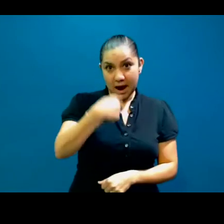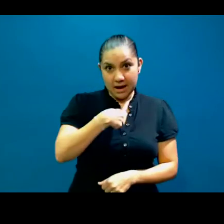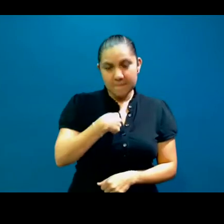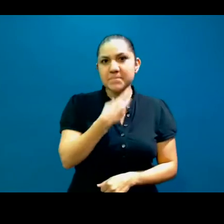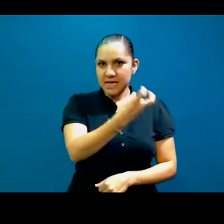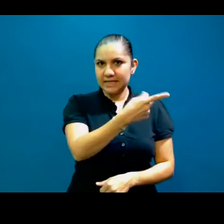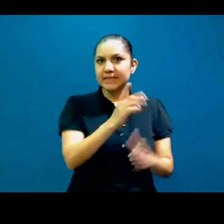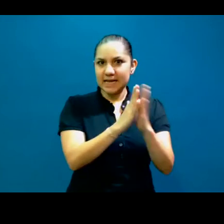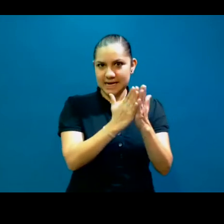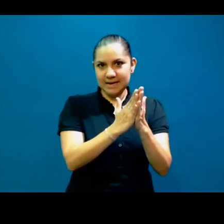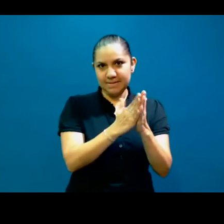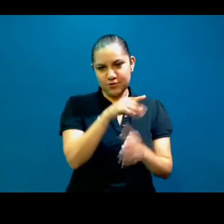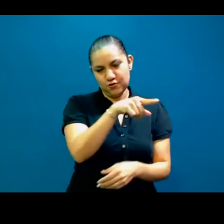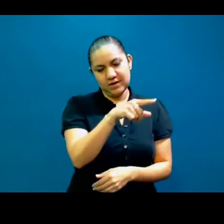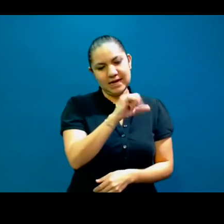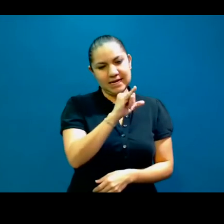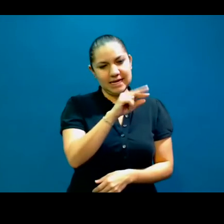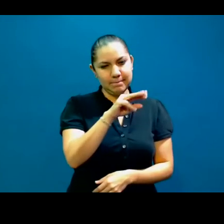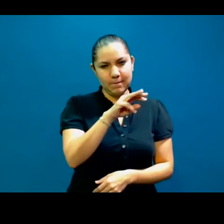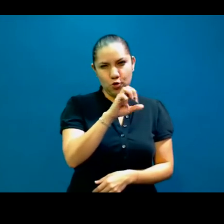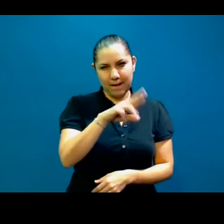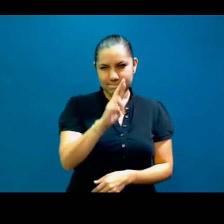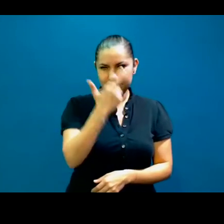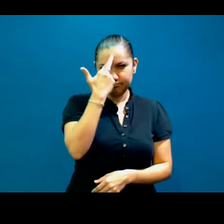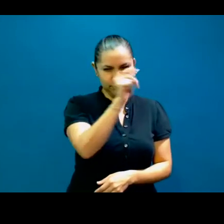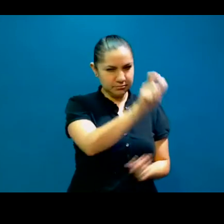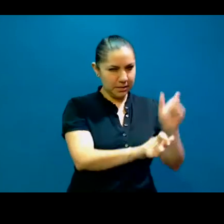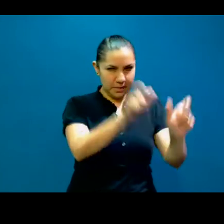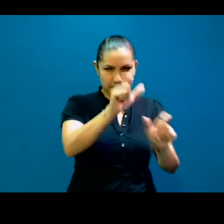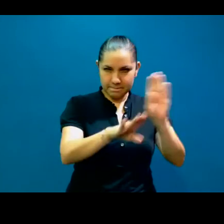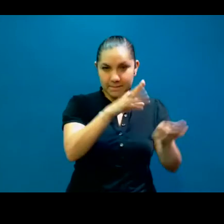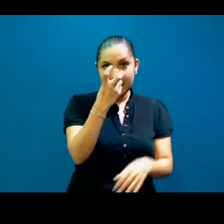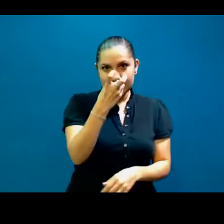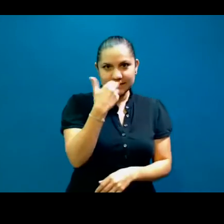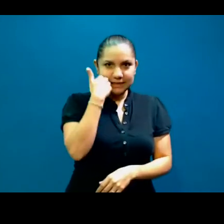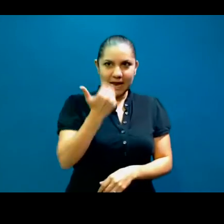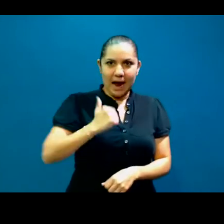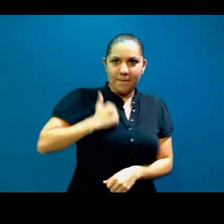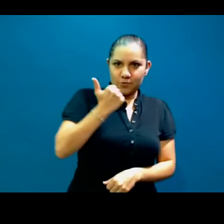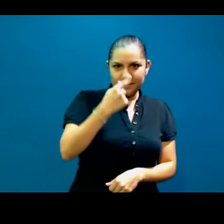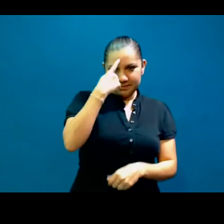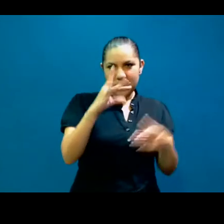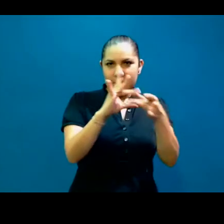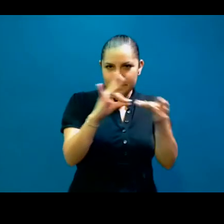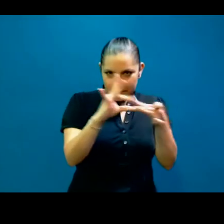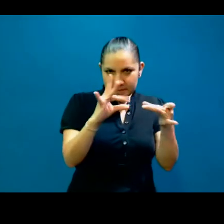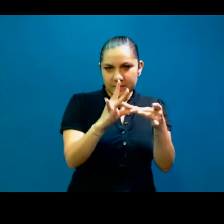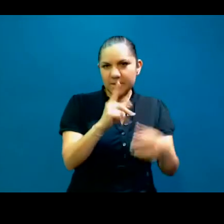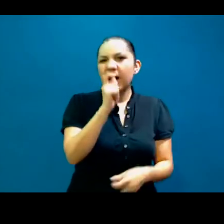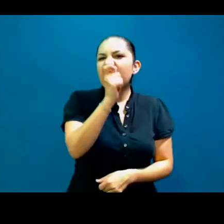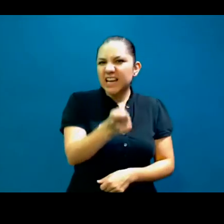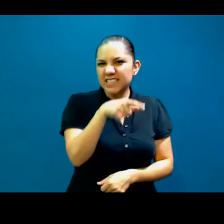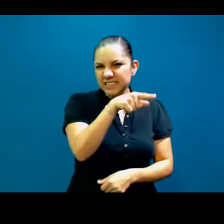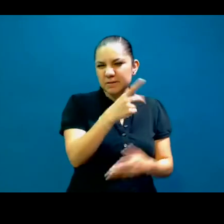In Memoria en que van a publicar. Entonces, teníamos que comentarles un poquito de cómo, pues de esos